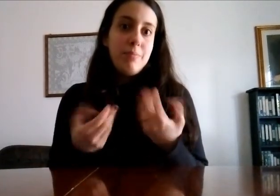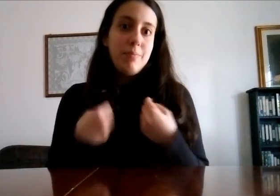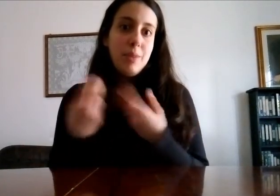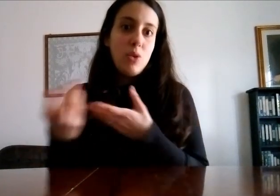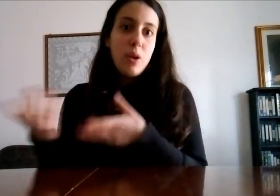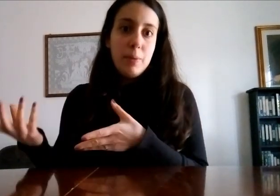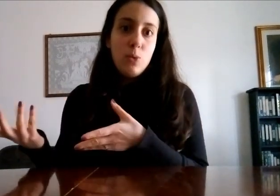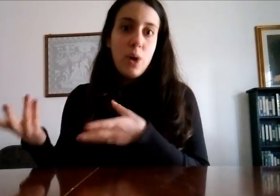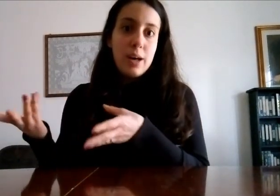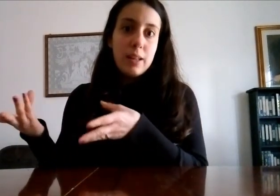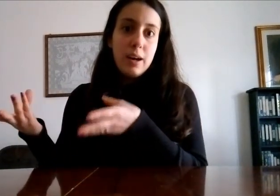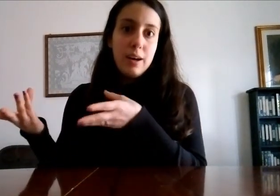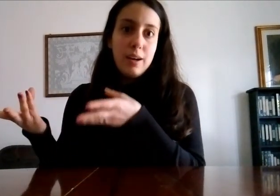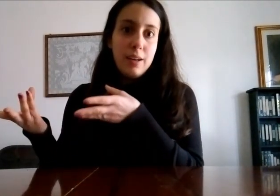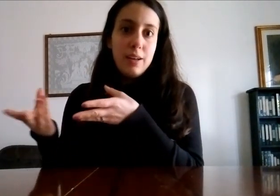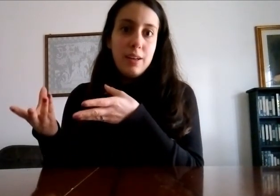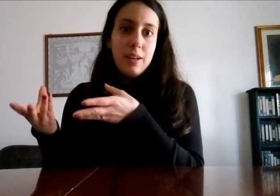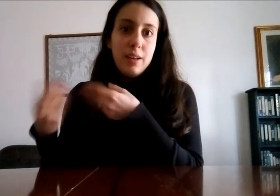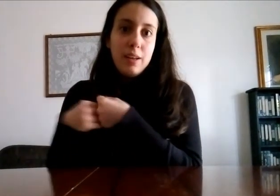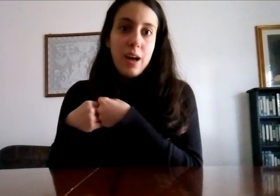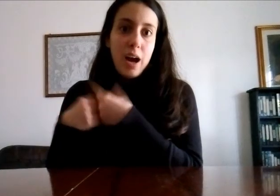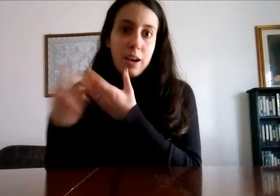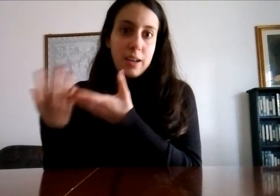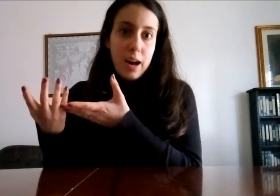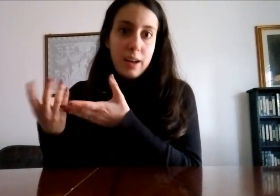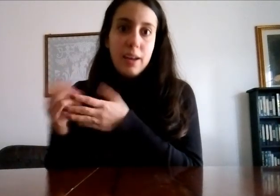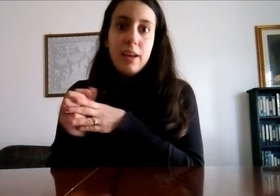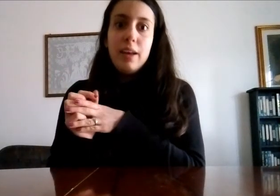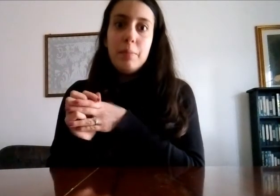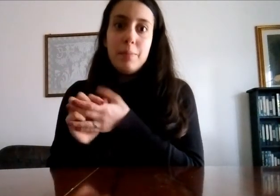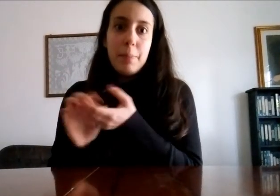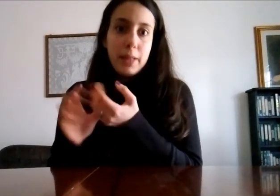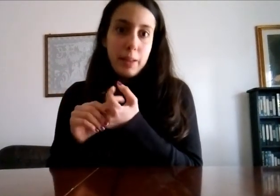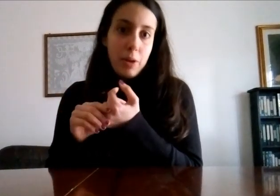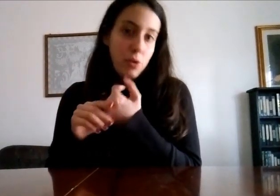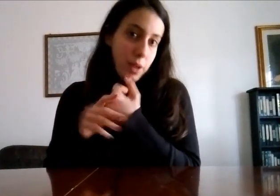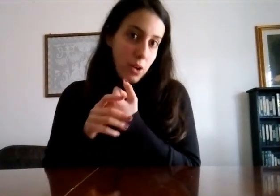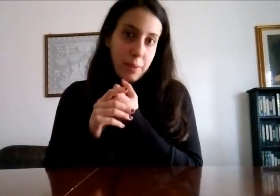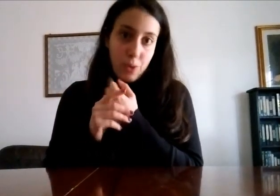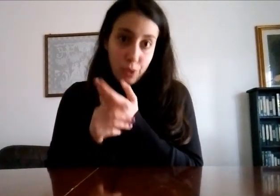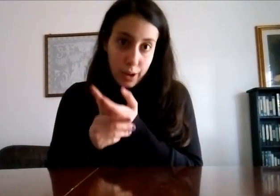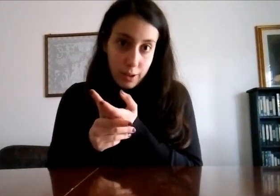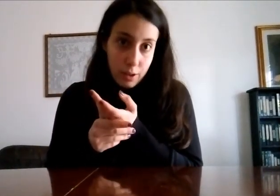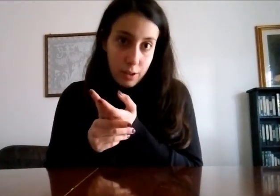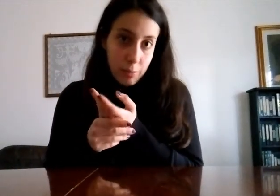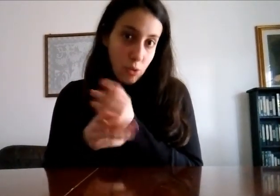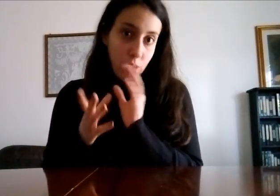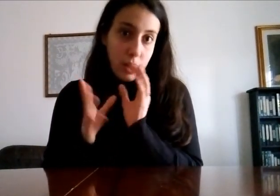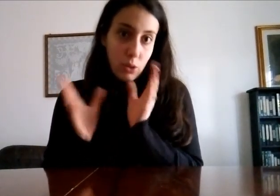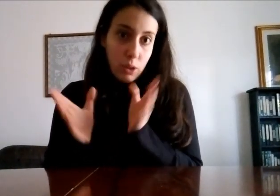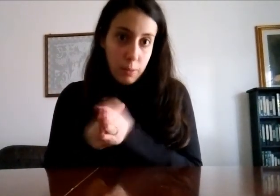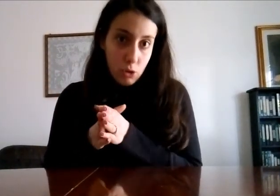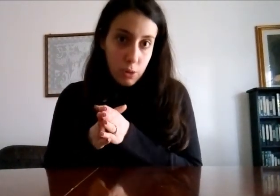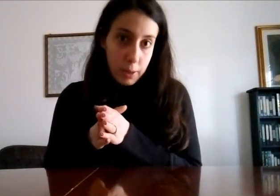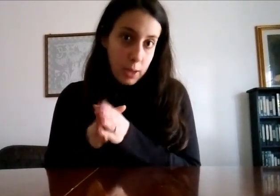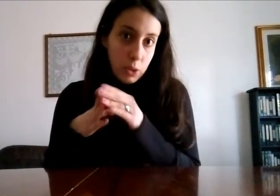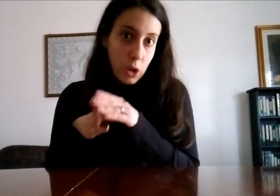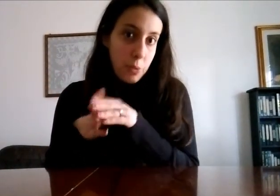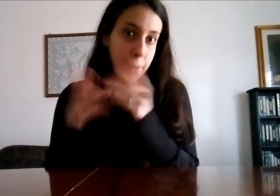mi sono abituata al cane e mi è passata piano piano la paura però non è stato semplice perché è un trauma